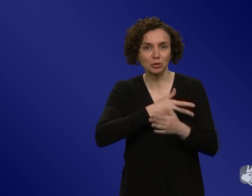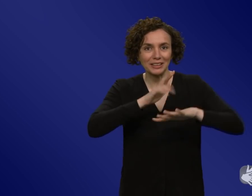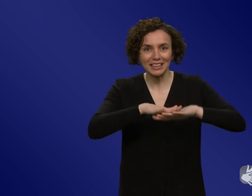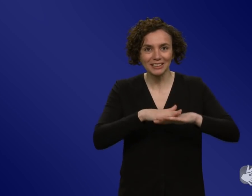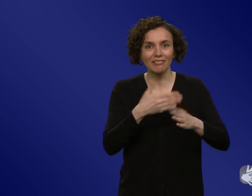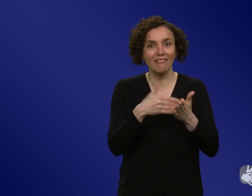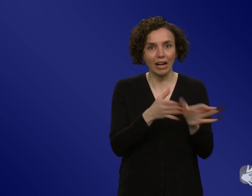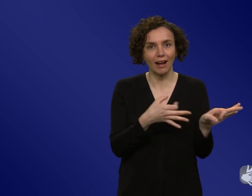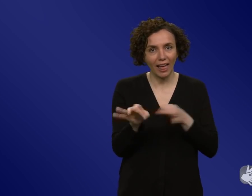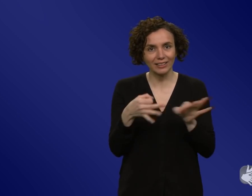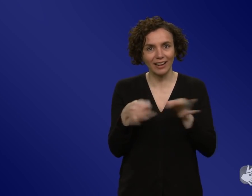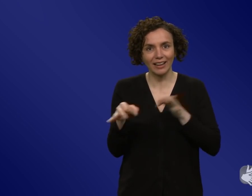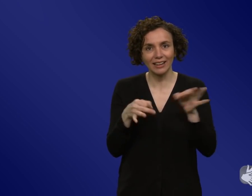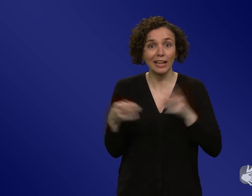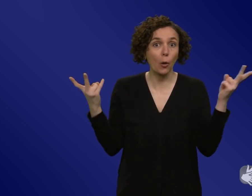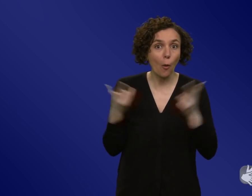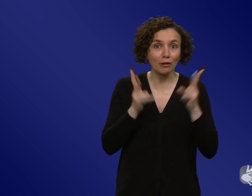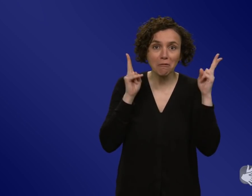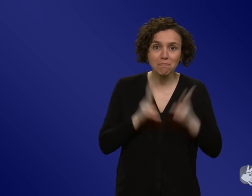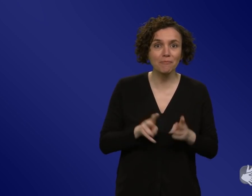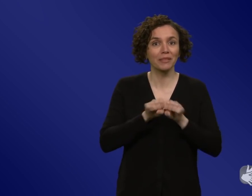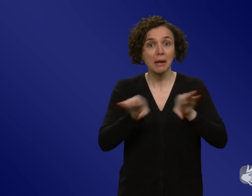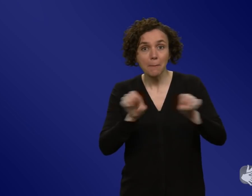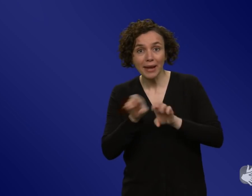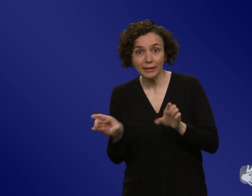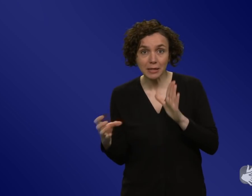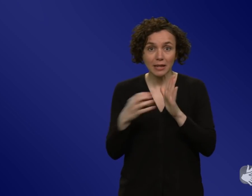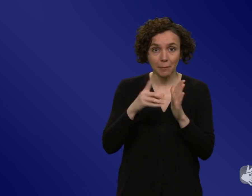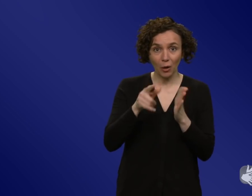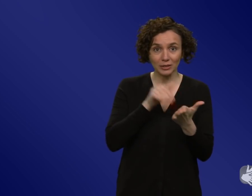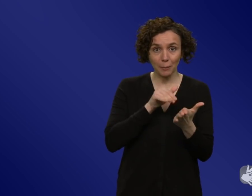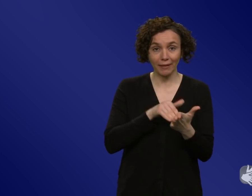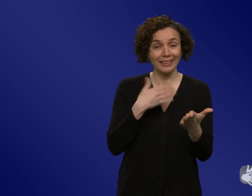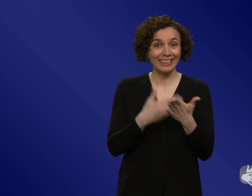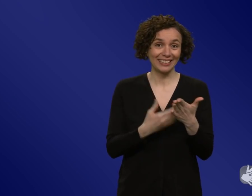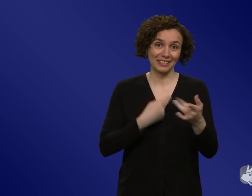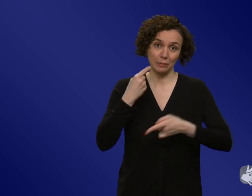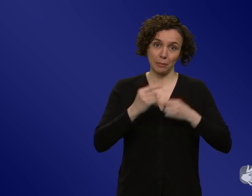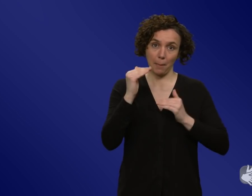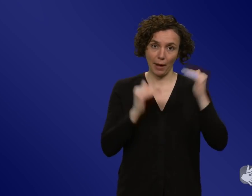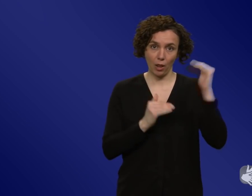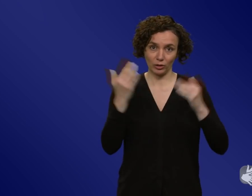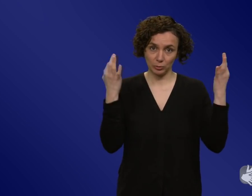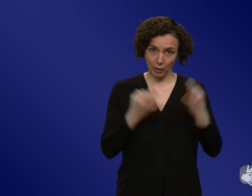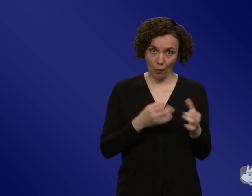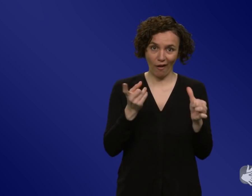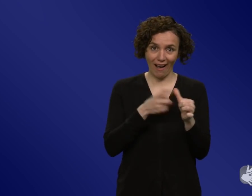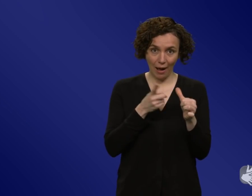immer diese Balance finden muss zwischen, sähe ich jetzt hier Falschinformationen, indem ich dazu Informationen bereitstelle? Oder